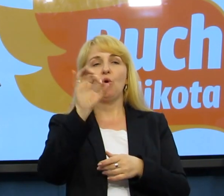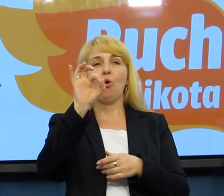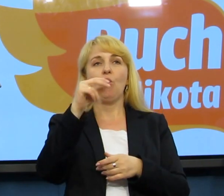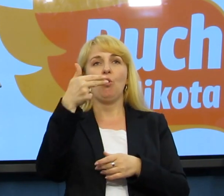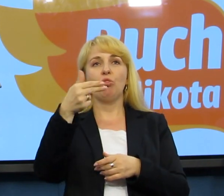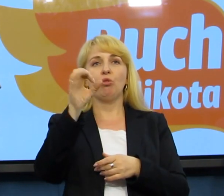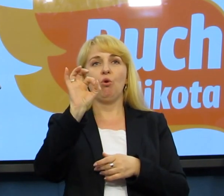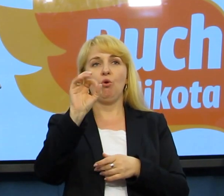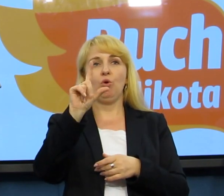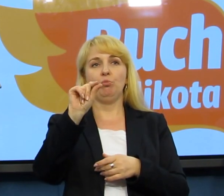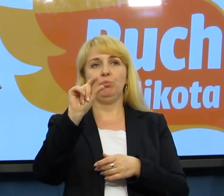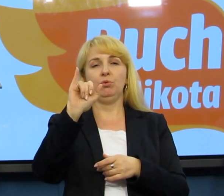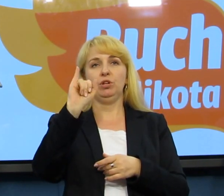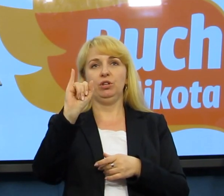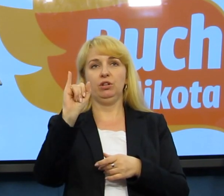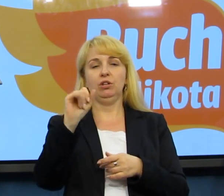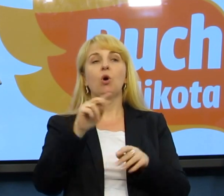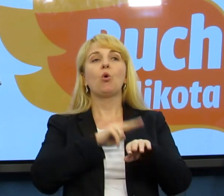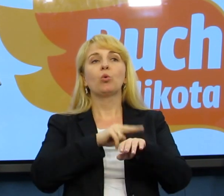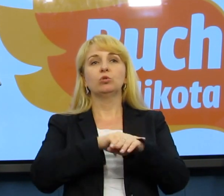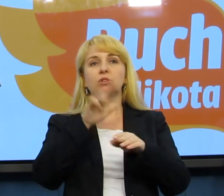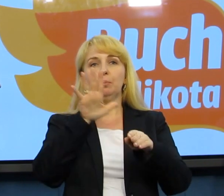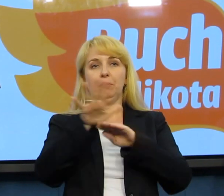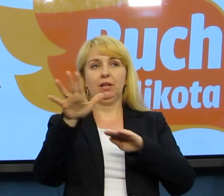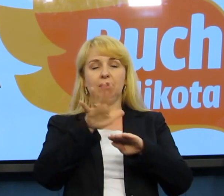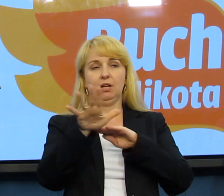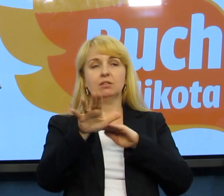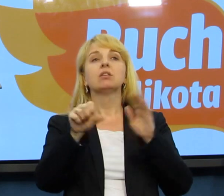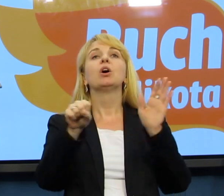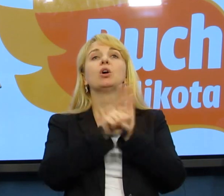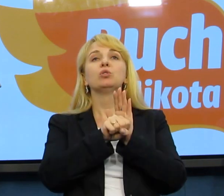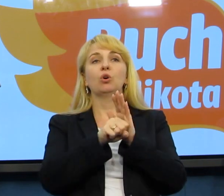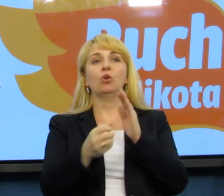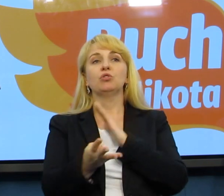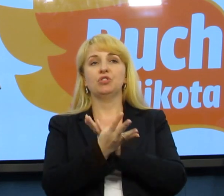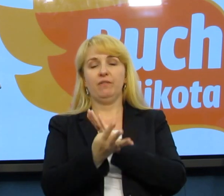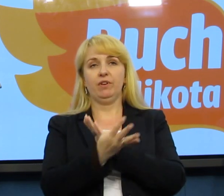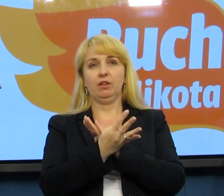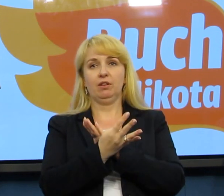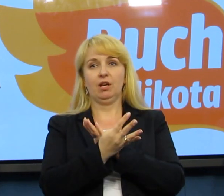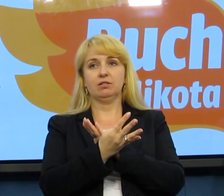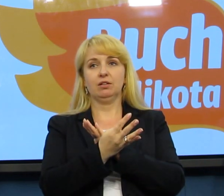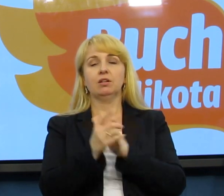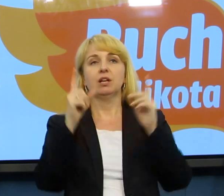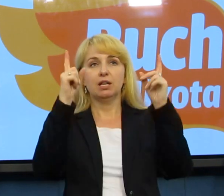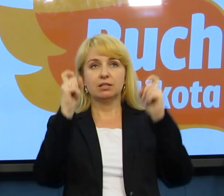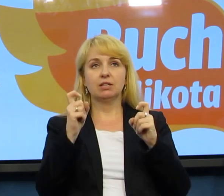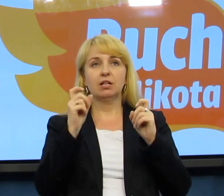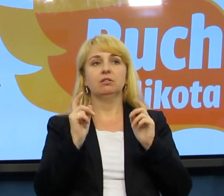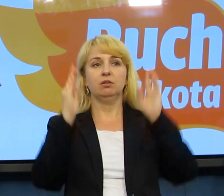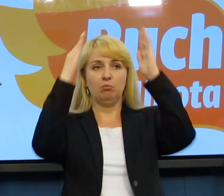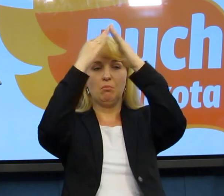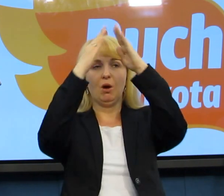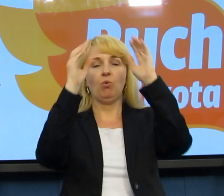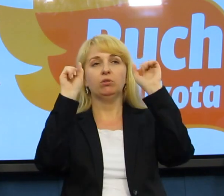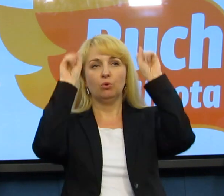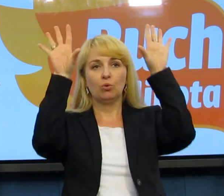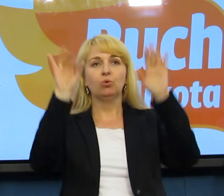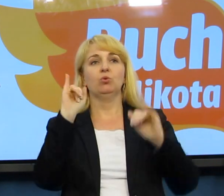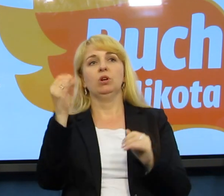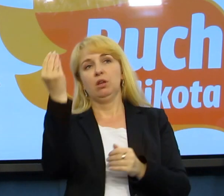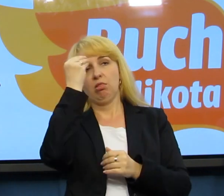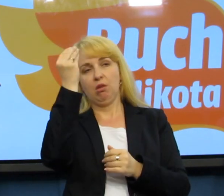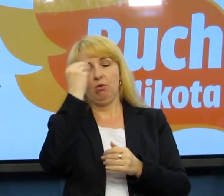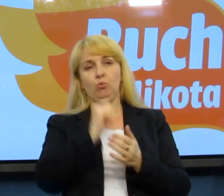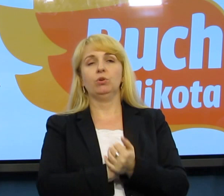Zaczyna się o godzinie 15.00, kończy się o godzinie 19.00 pod Sejmem, zaczyna się pod Płacem Kultury i Nauki. W tym